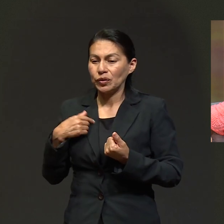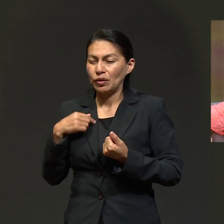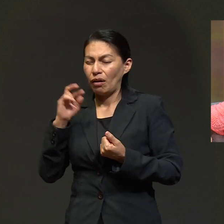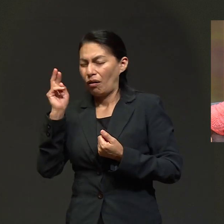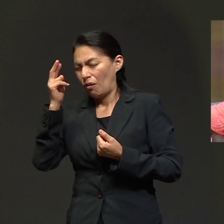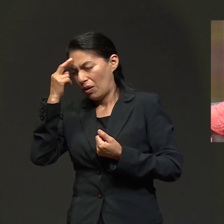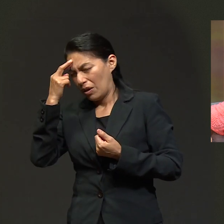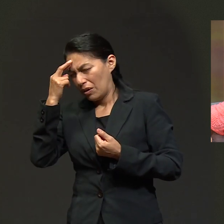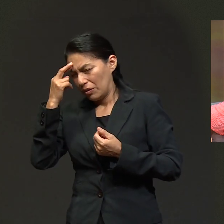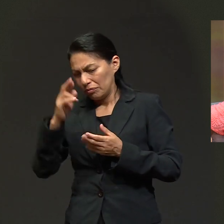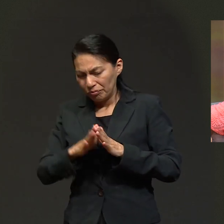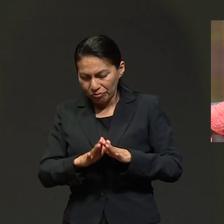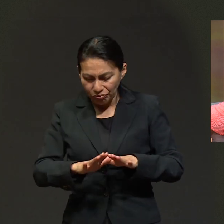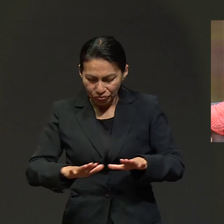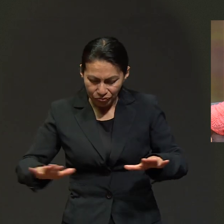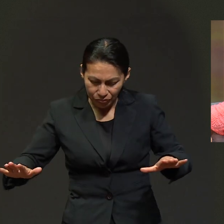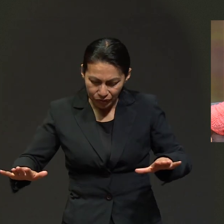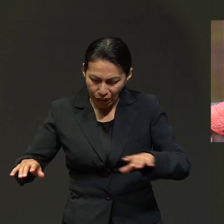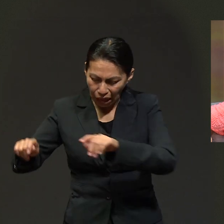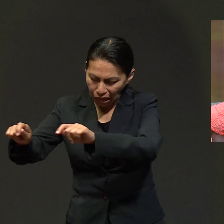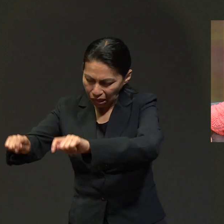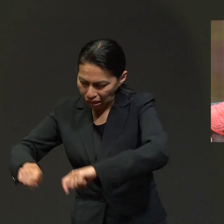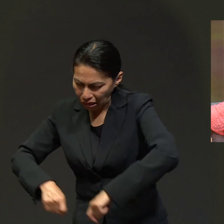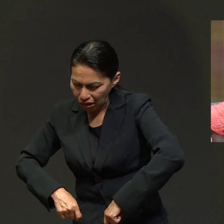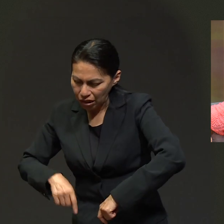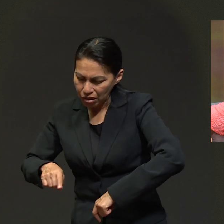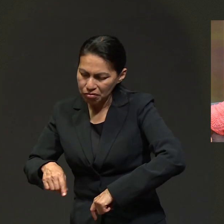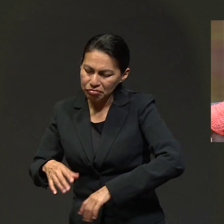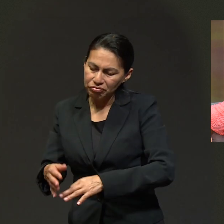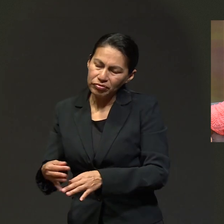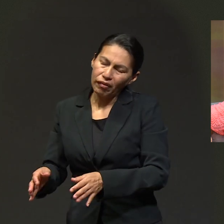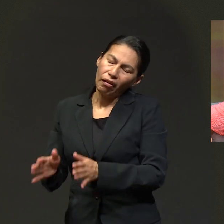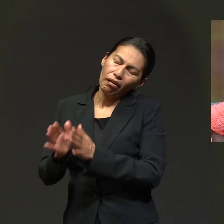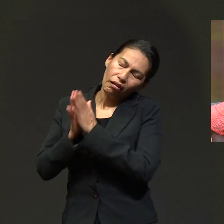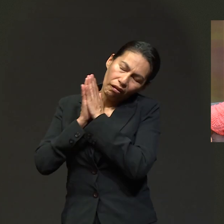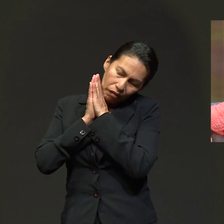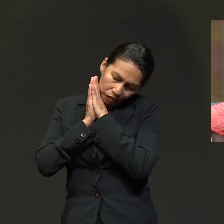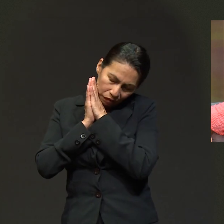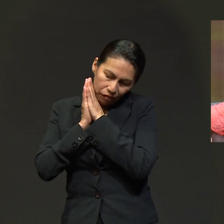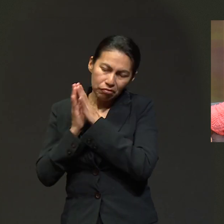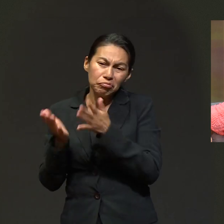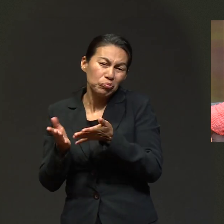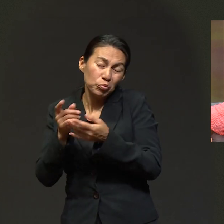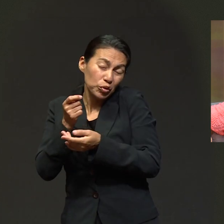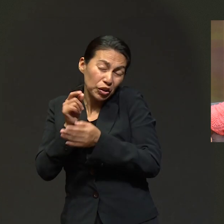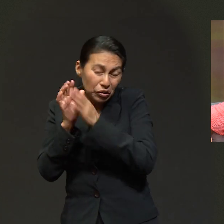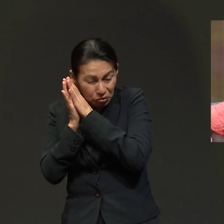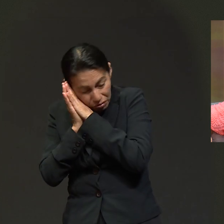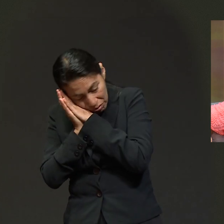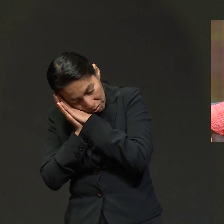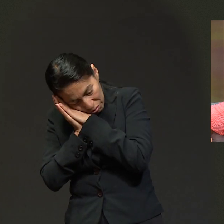donde realmente acostarme. Me acuerdo que eché una manta al suelo y ahí me dormí lo poquito que podía dormir.